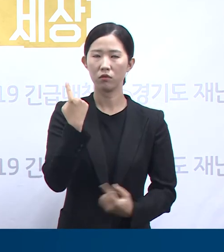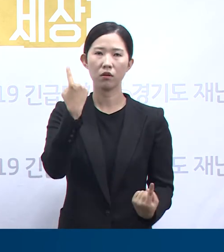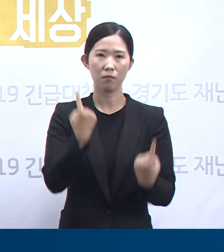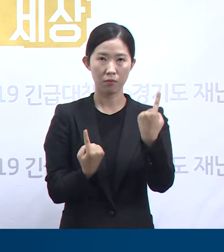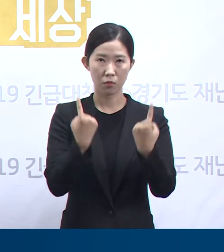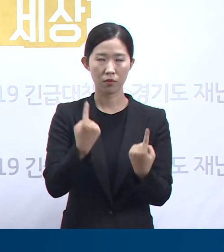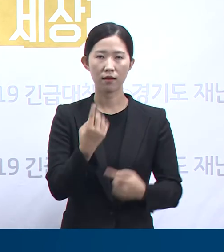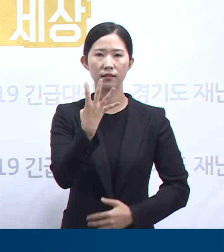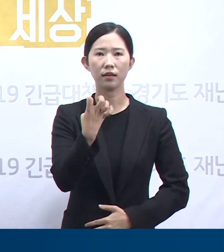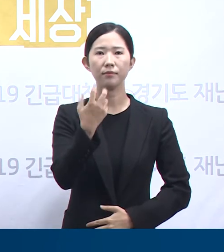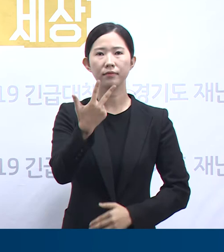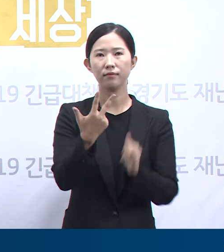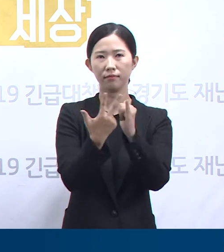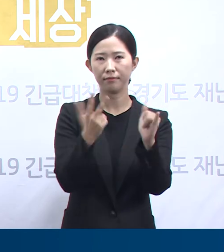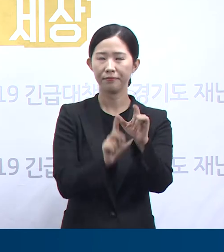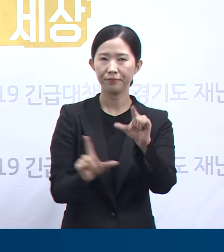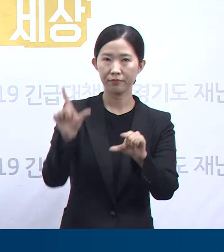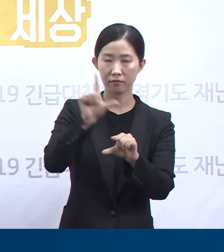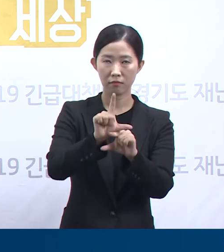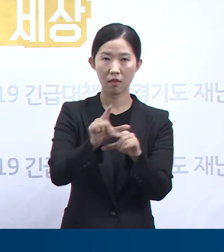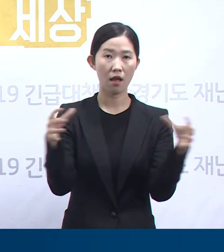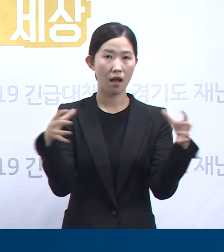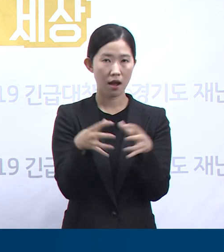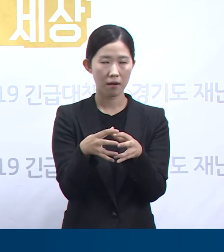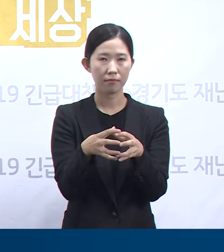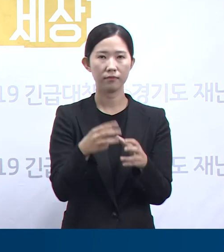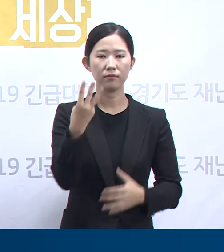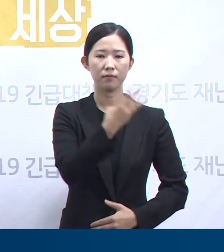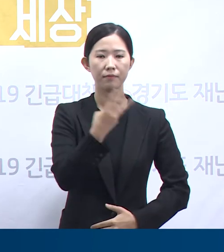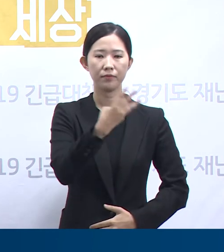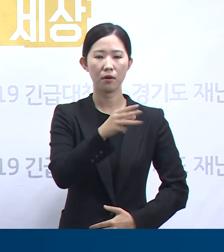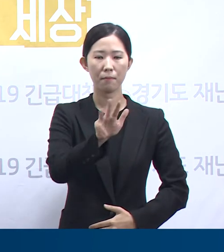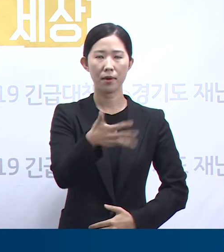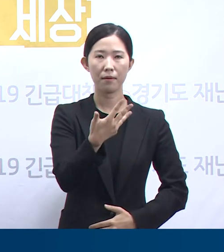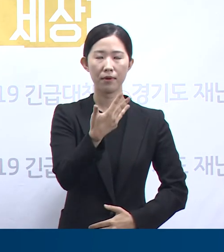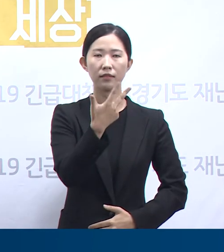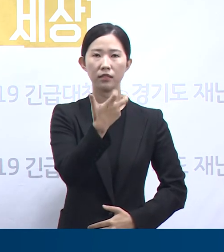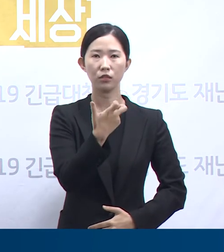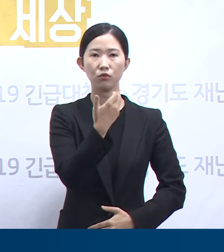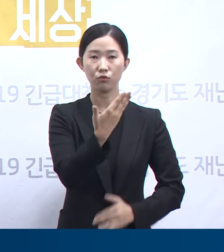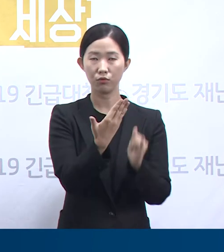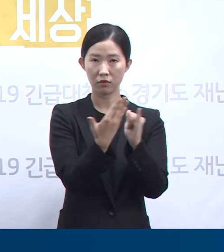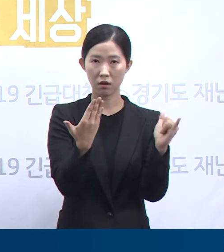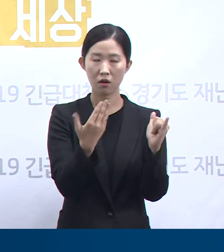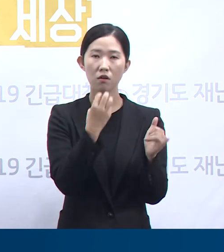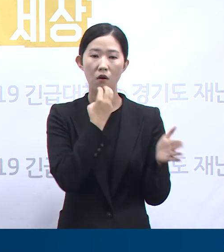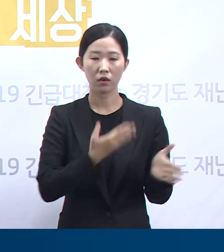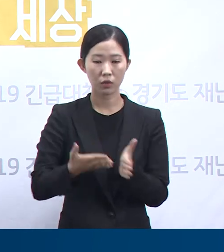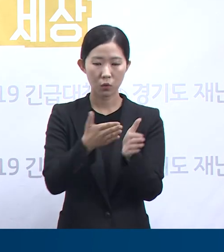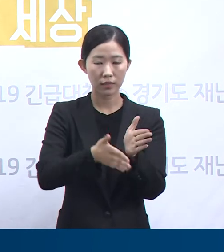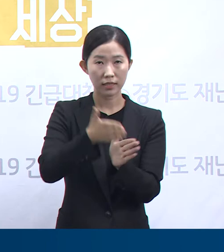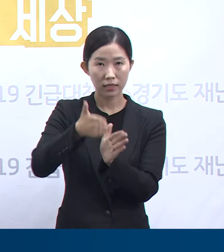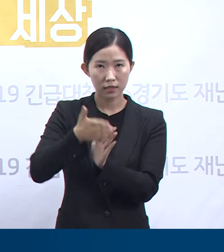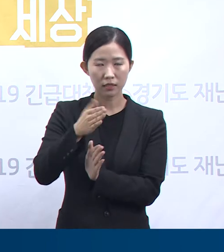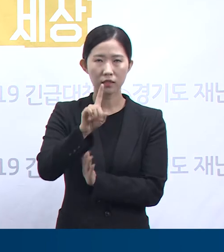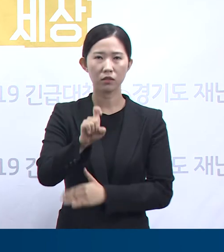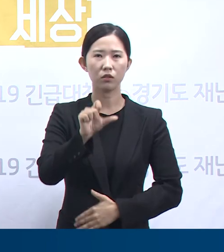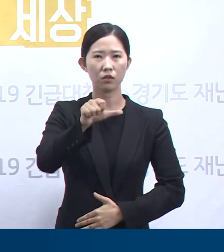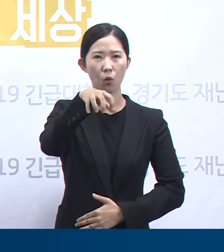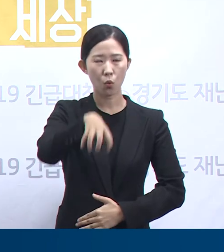47명 증가한 총 3839명으로 도내 15개 시군에서 확진자가 발생했습니다.